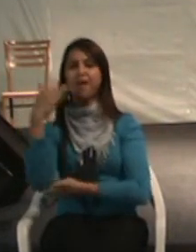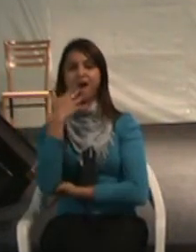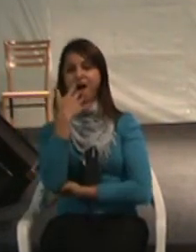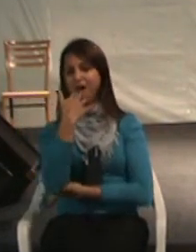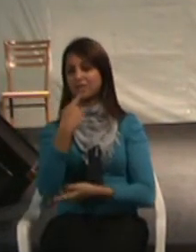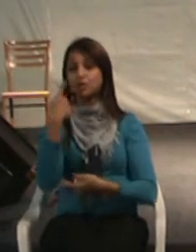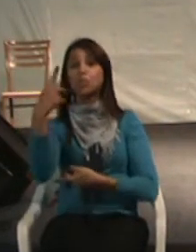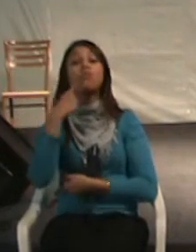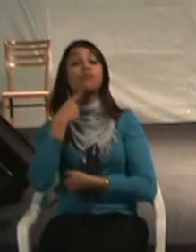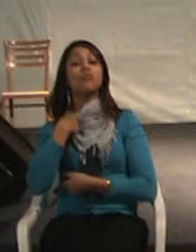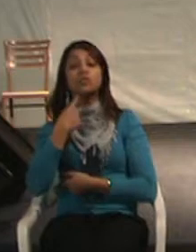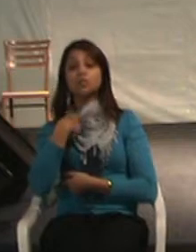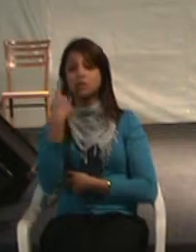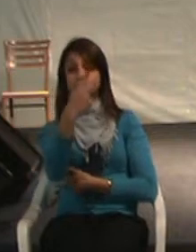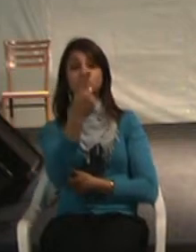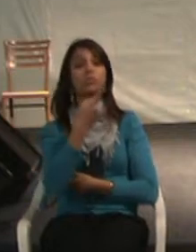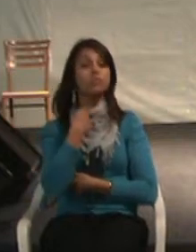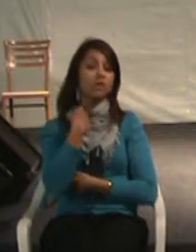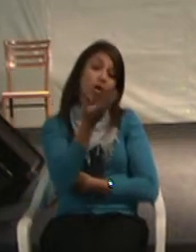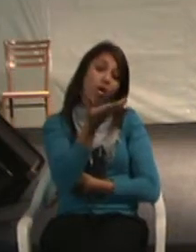preferências sexuais.